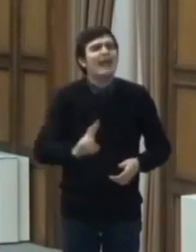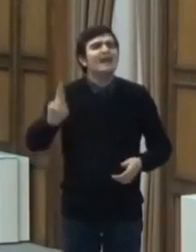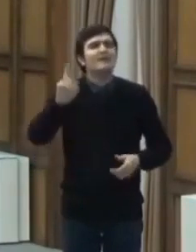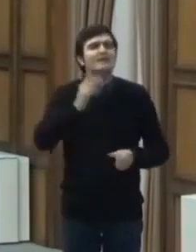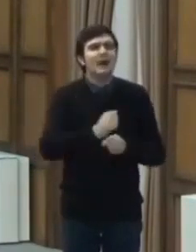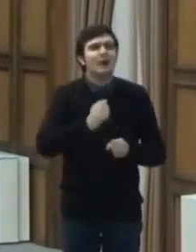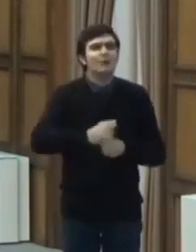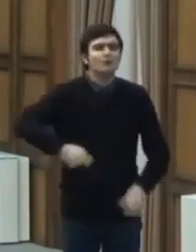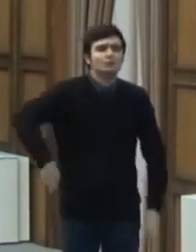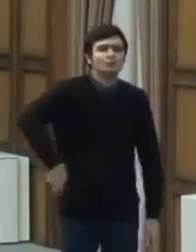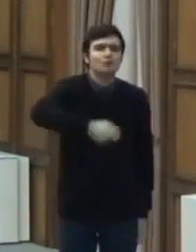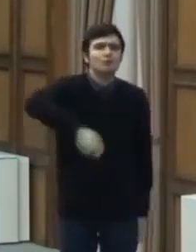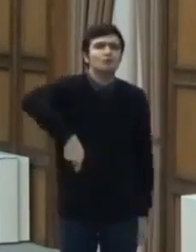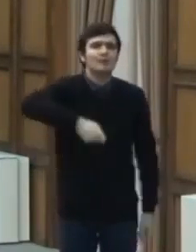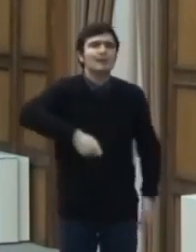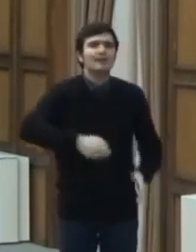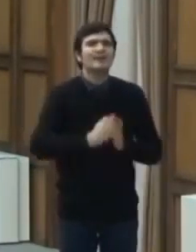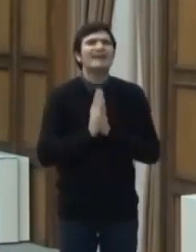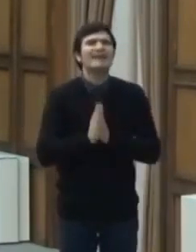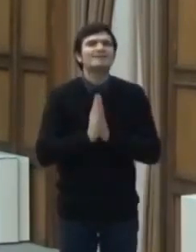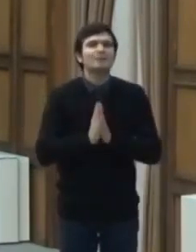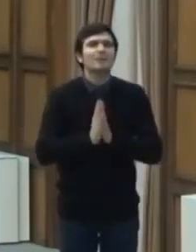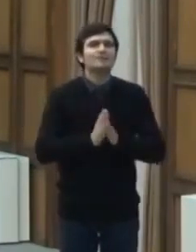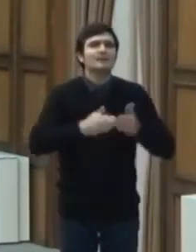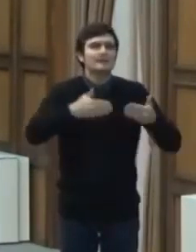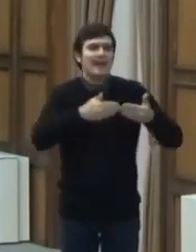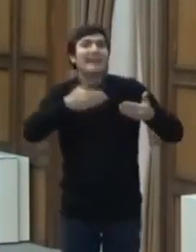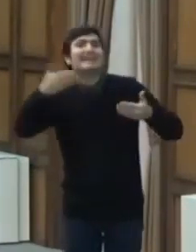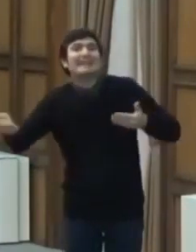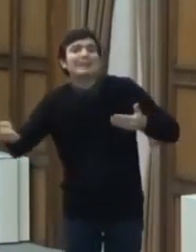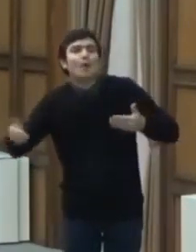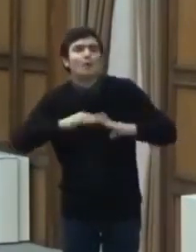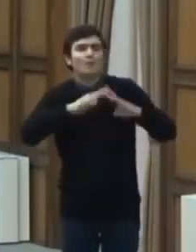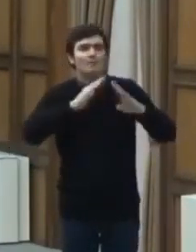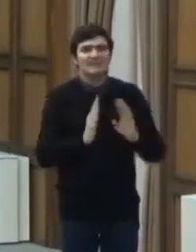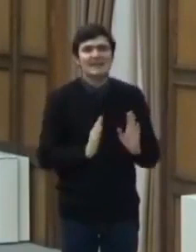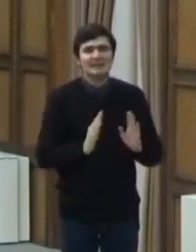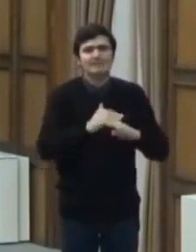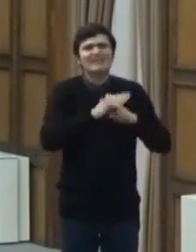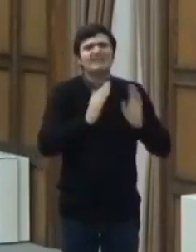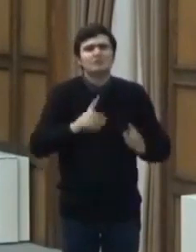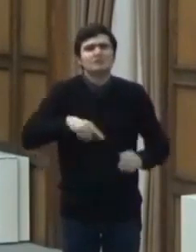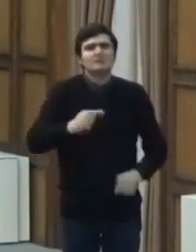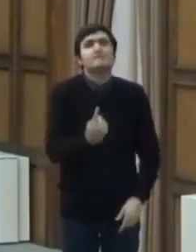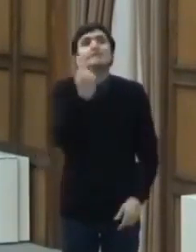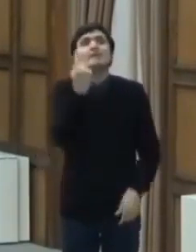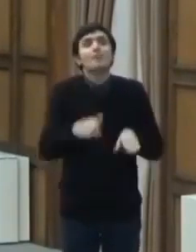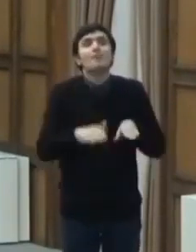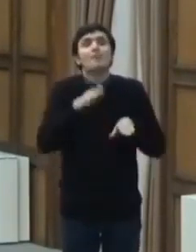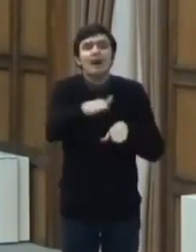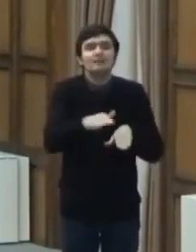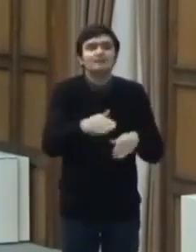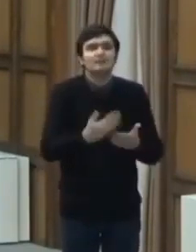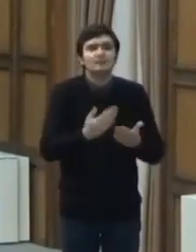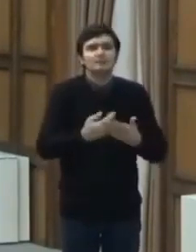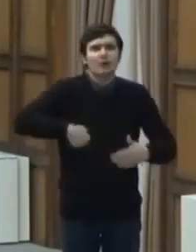religioase în exteriorul bisericii. Este un prim pas pentru a face o evaluare